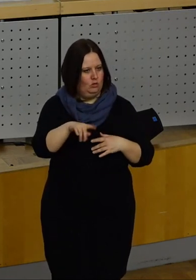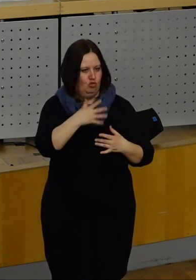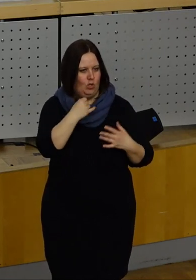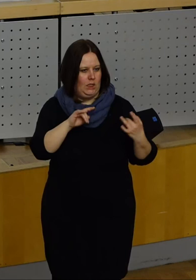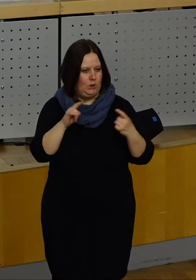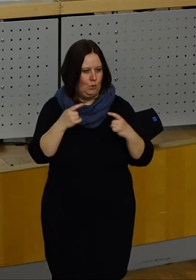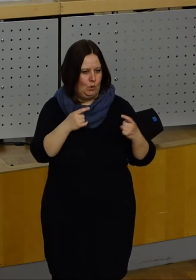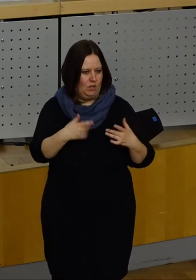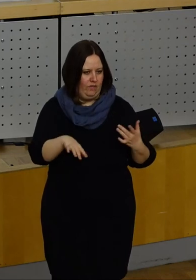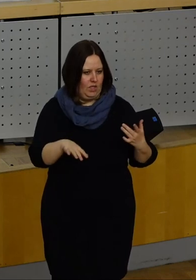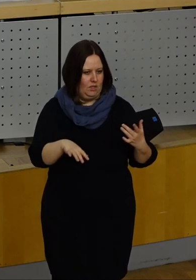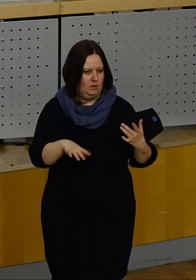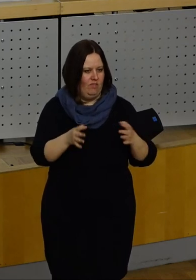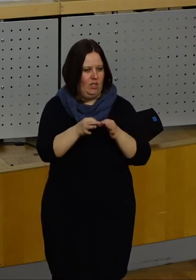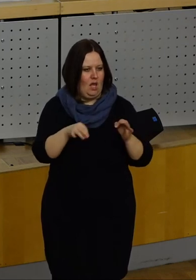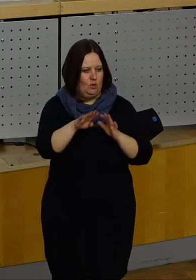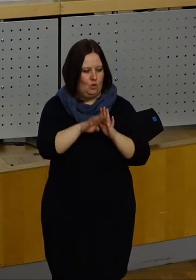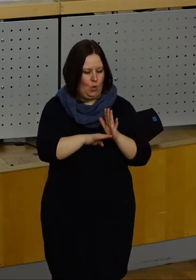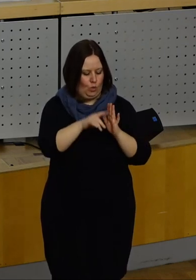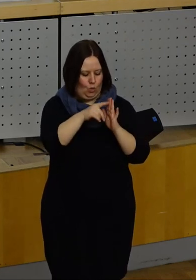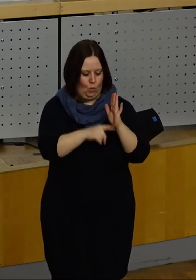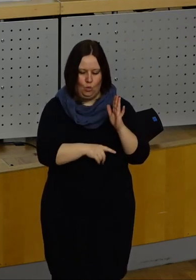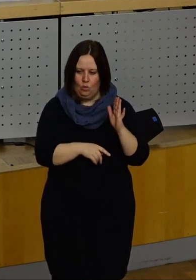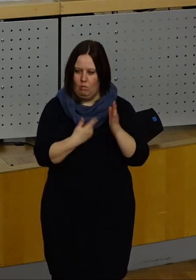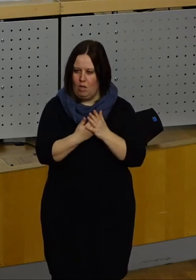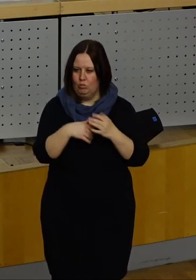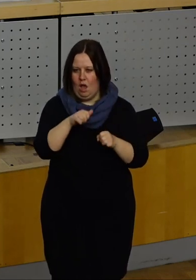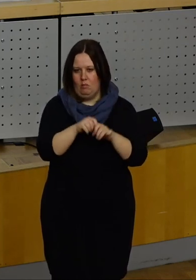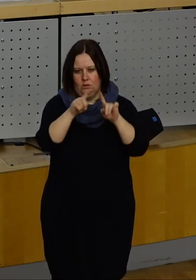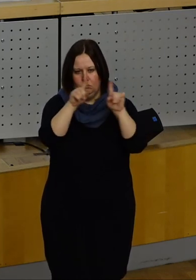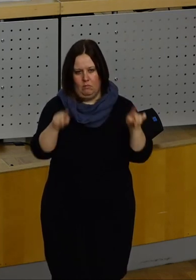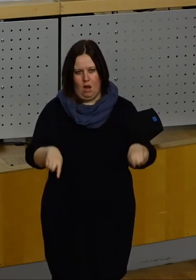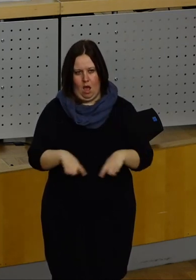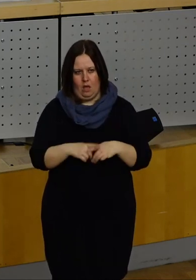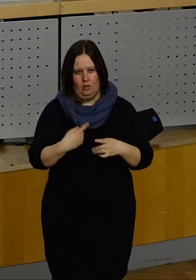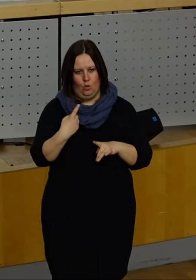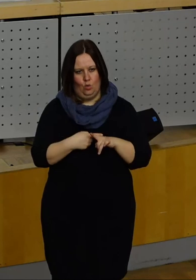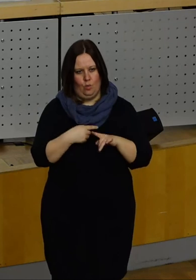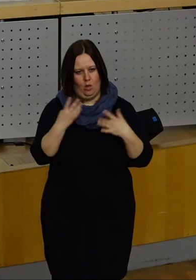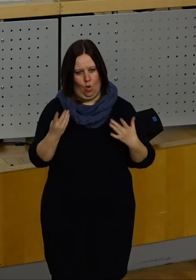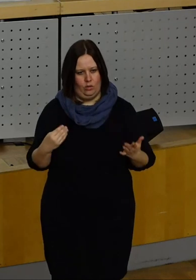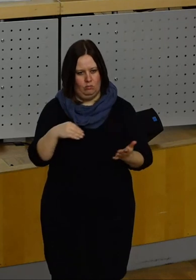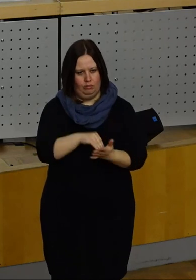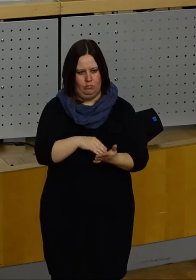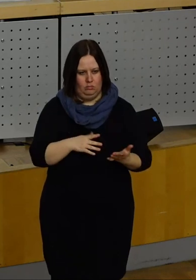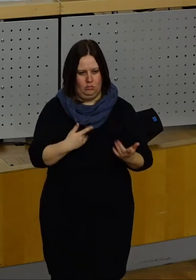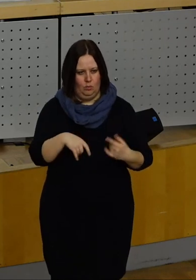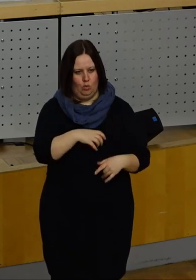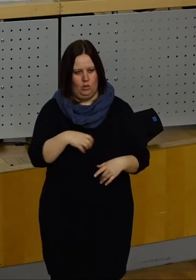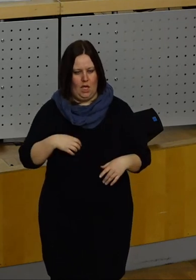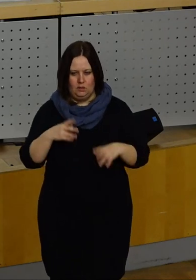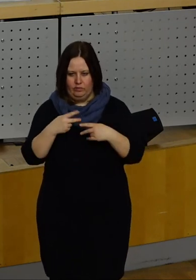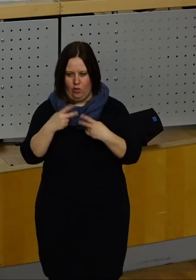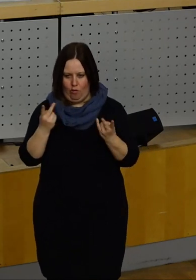Diskussion, die Tagesordnung, die im Übrigen im Amtsblatt Nummer 9 veröffentlicht wurde, ist auf Dresden.de auch